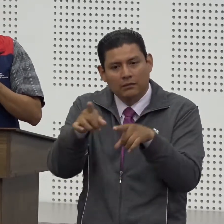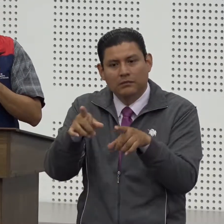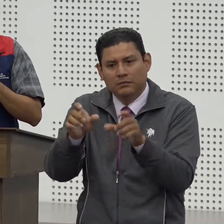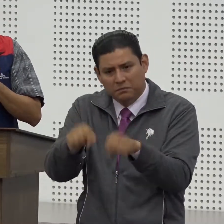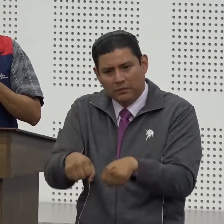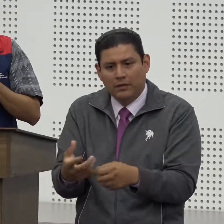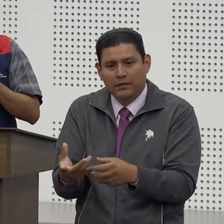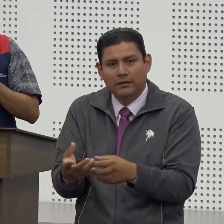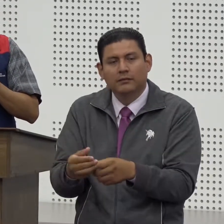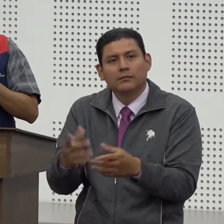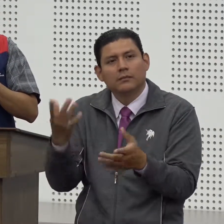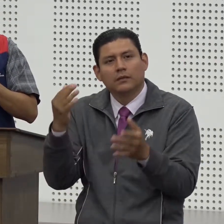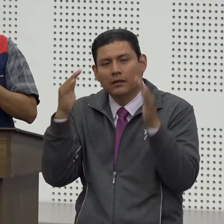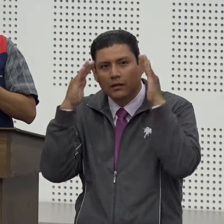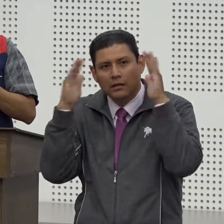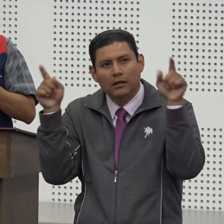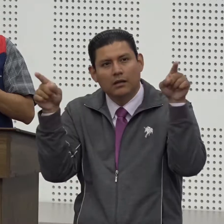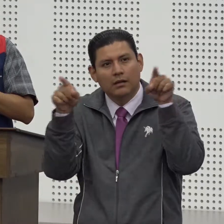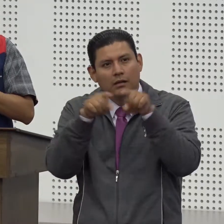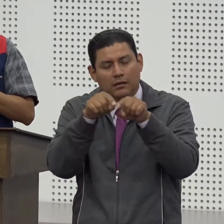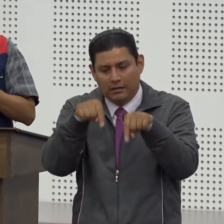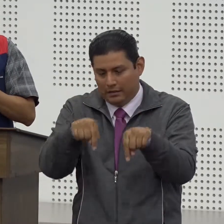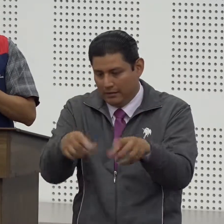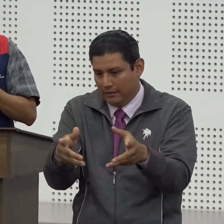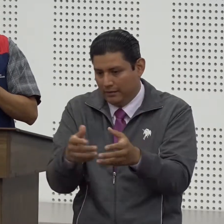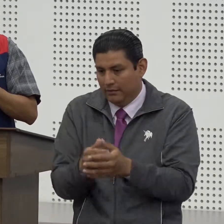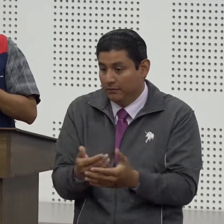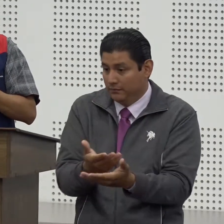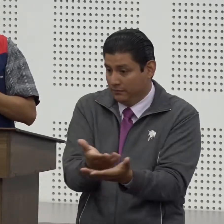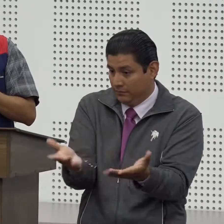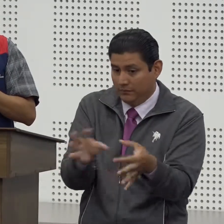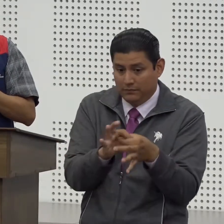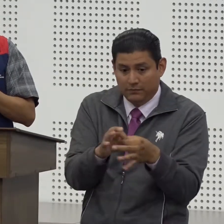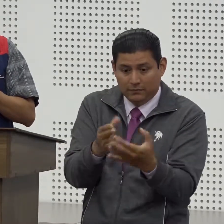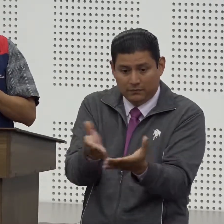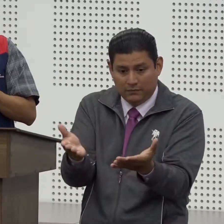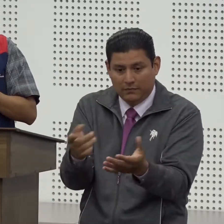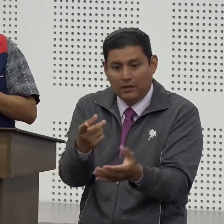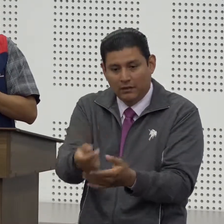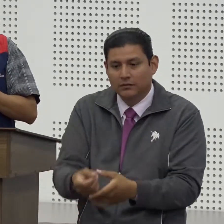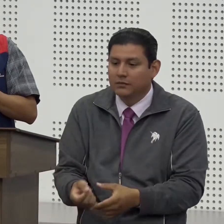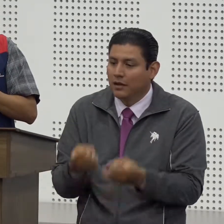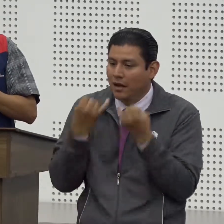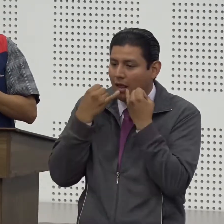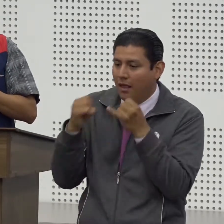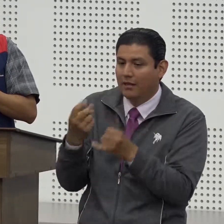percepción igual porque los compañeros de acá tienen una ventaja con nosotros ellos son bilingües